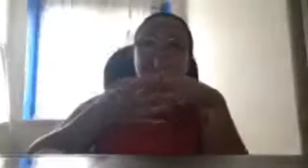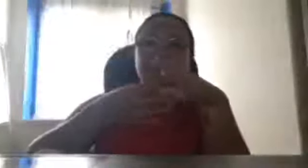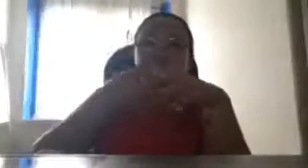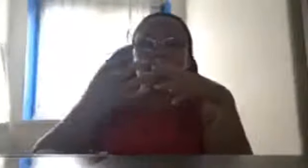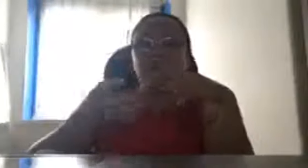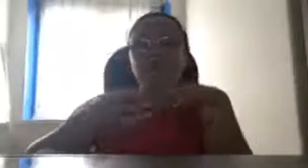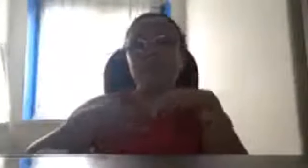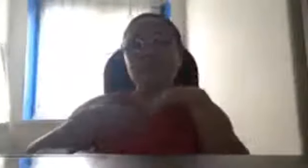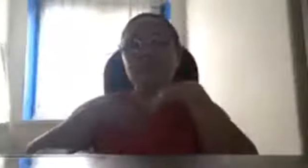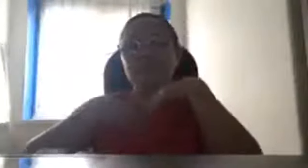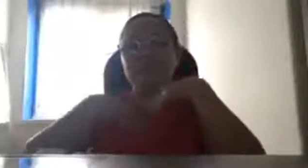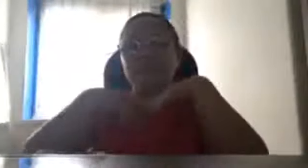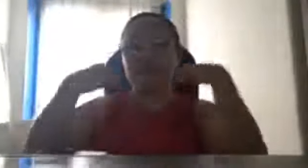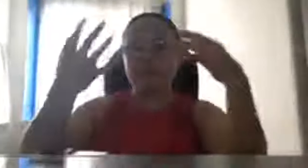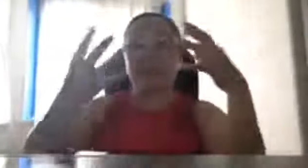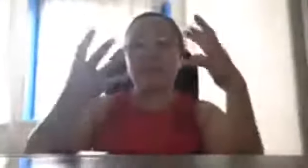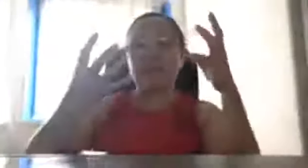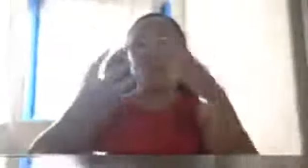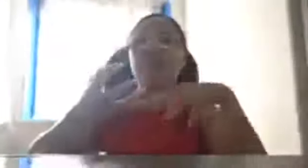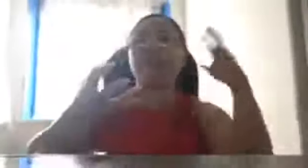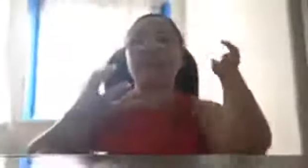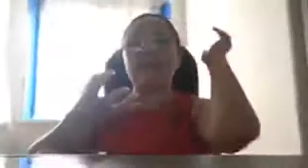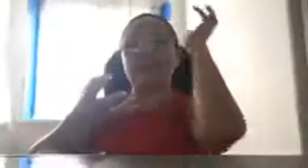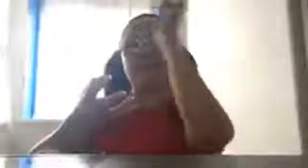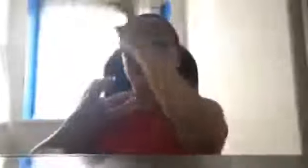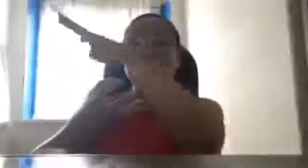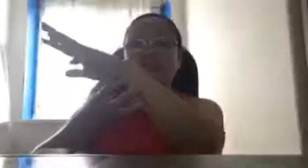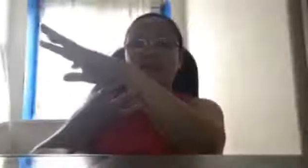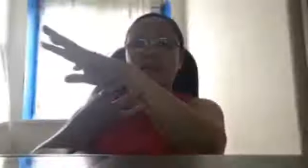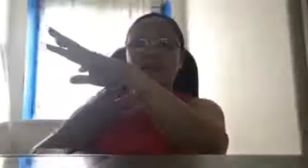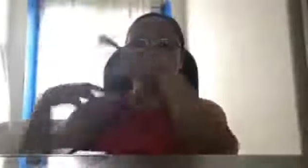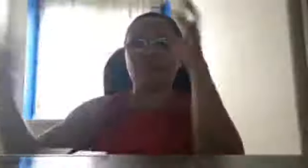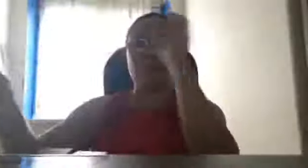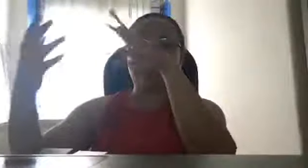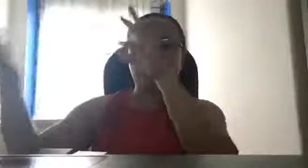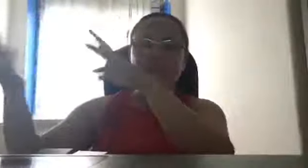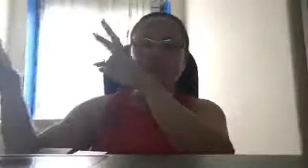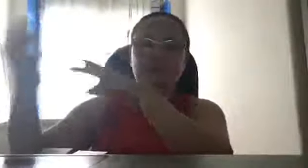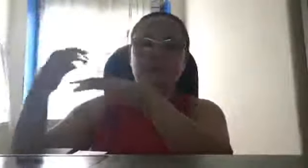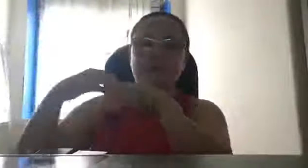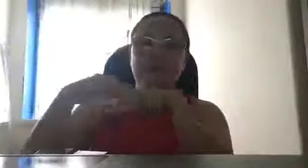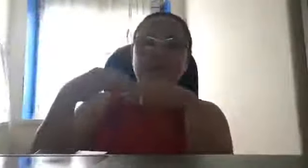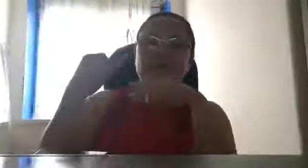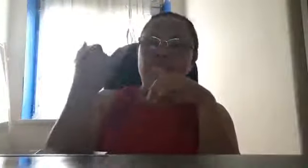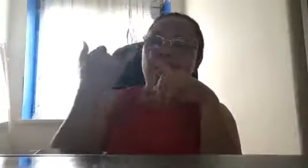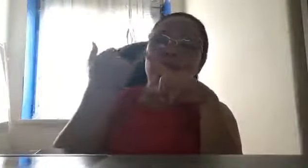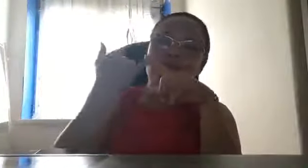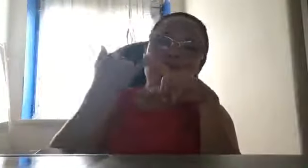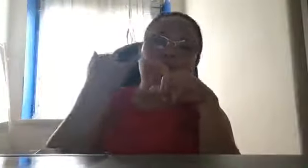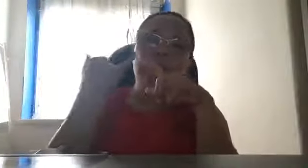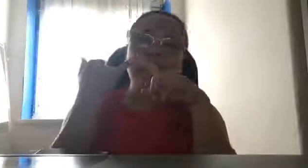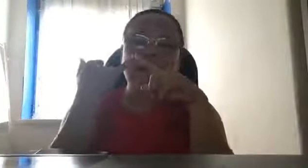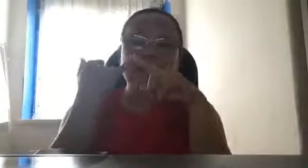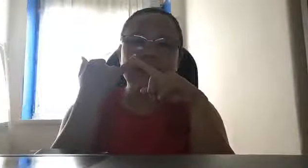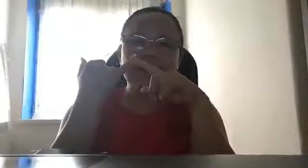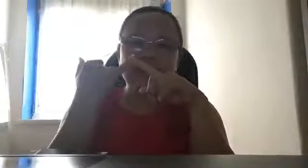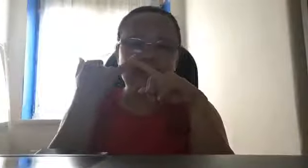Tapos, kung sino yung pinakamataas, yun ang ilalaban sa school for school. O, naglalaban-laban yan sa,